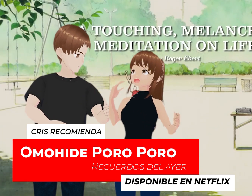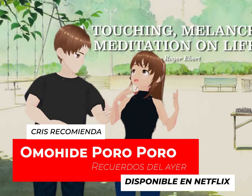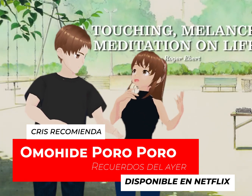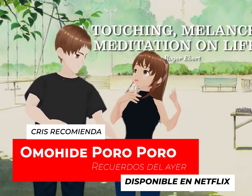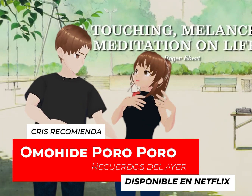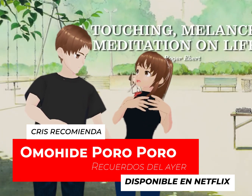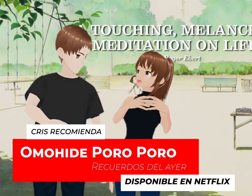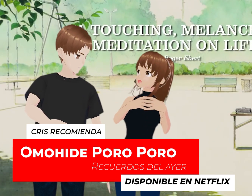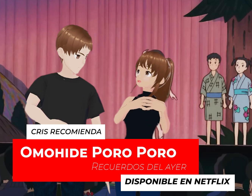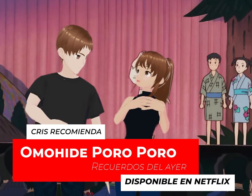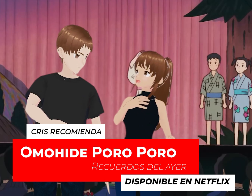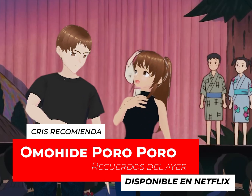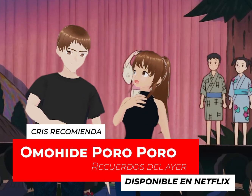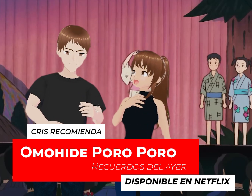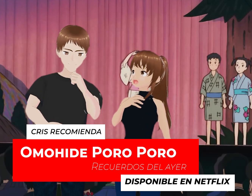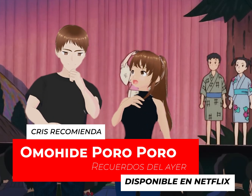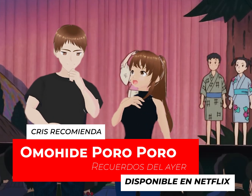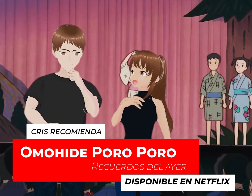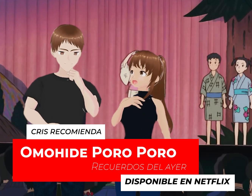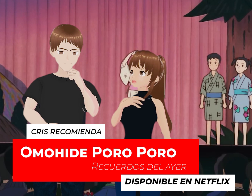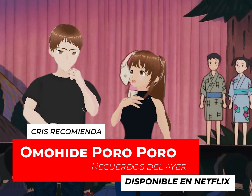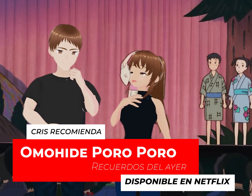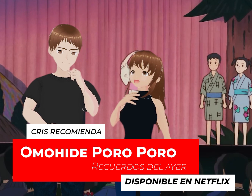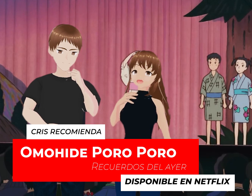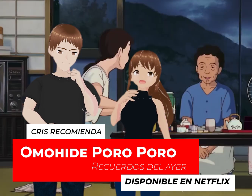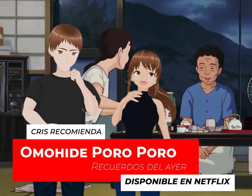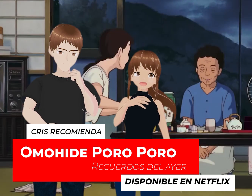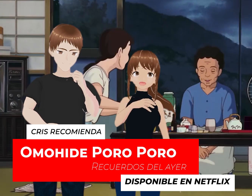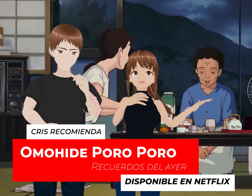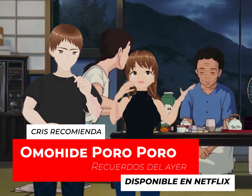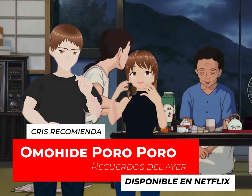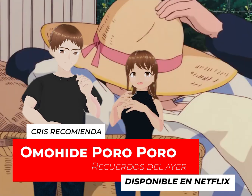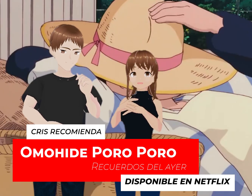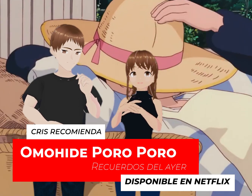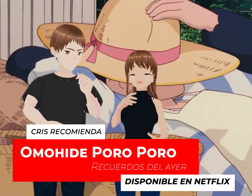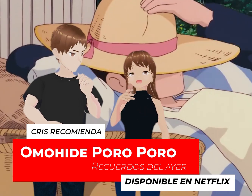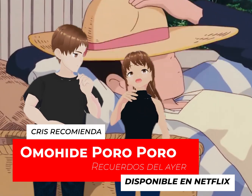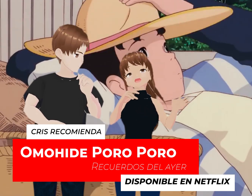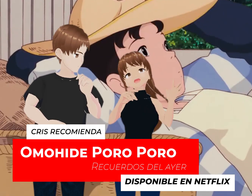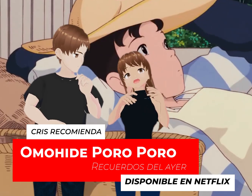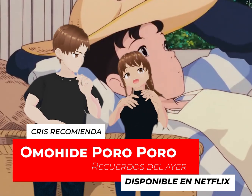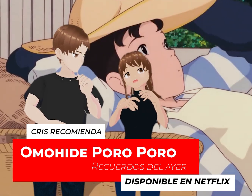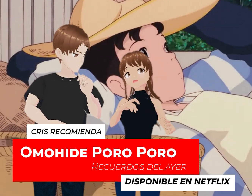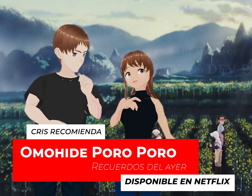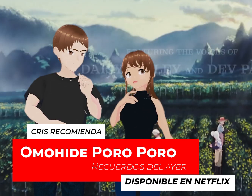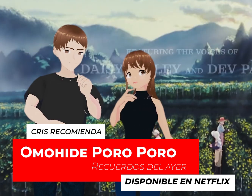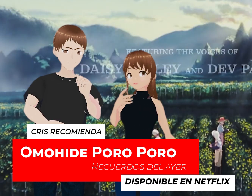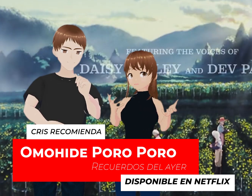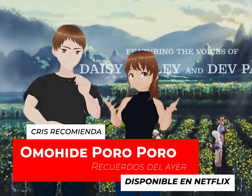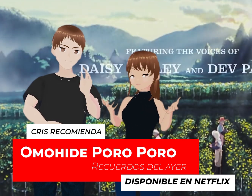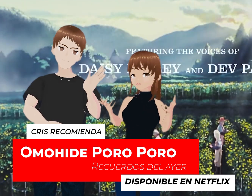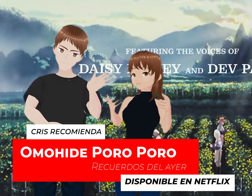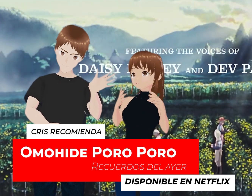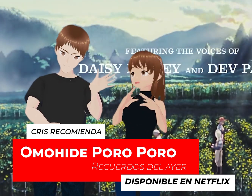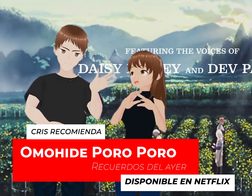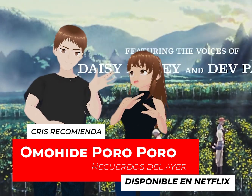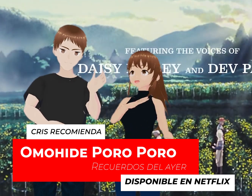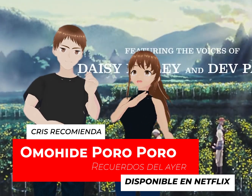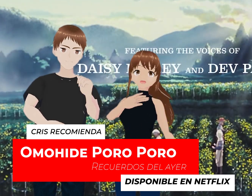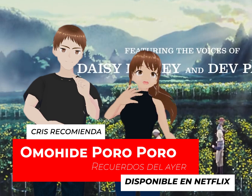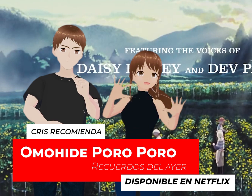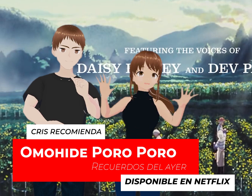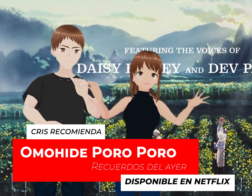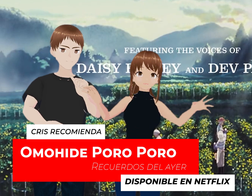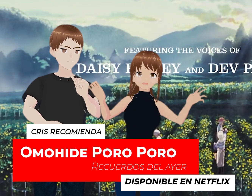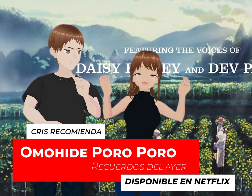Es que hay una parte En donde las niñas y los niños O sea, a las niñas Les hablan de menstruación Y